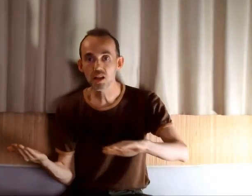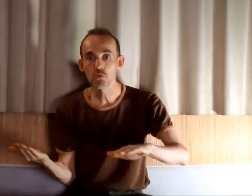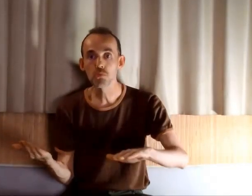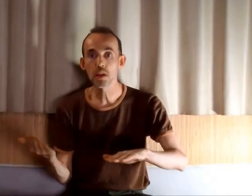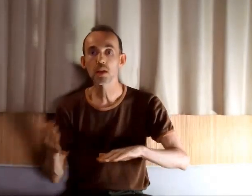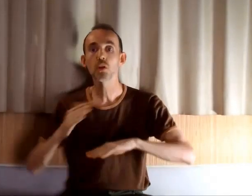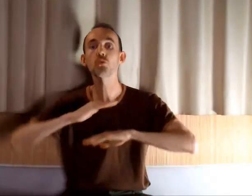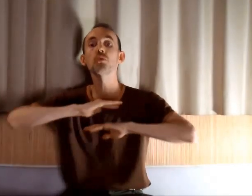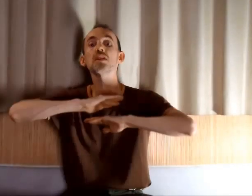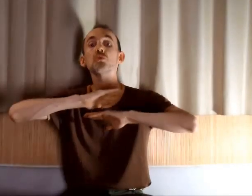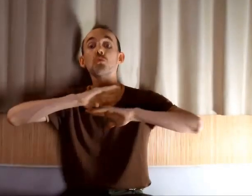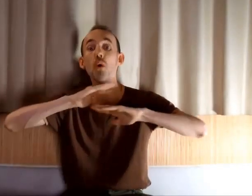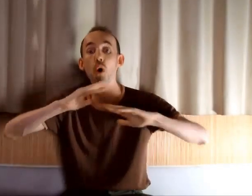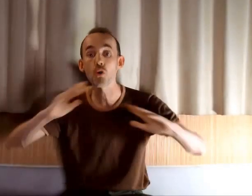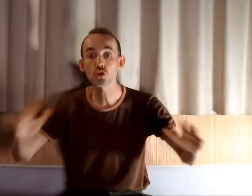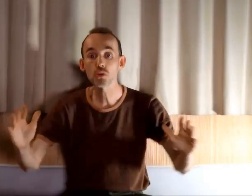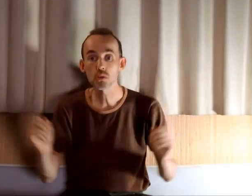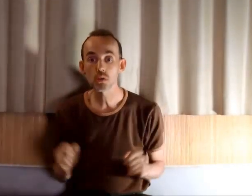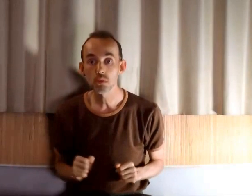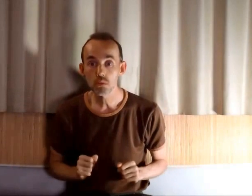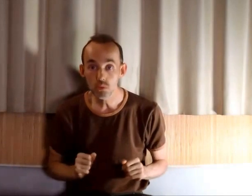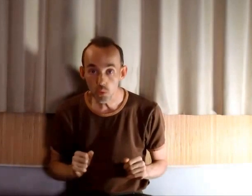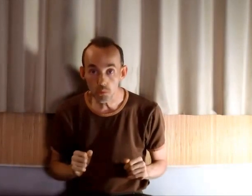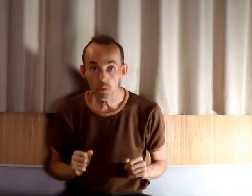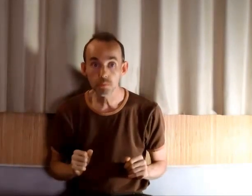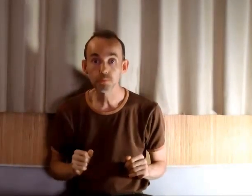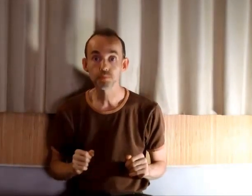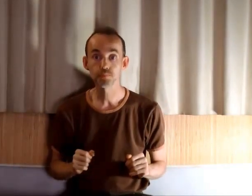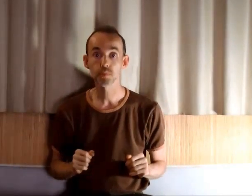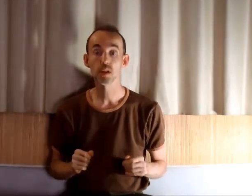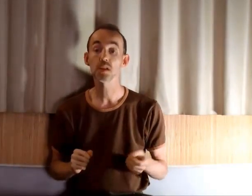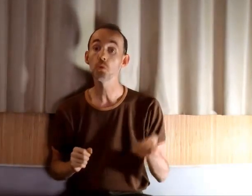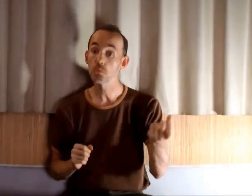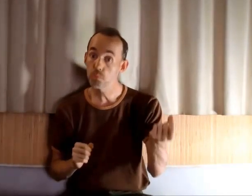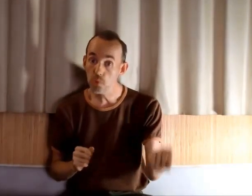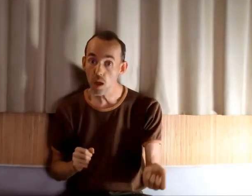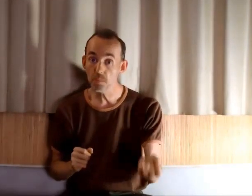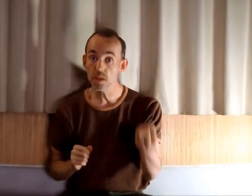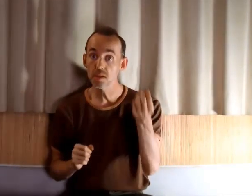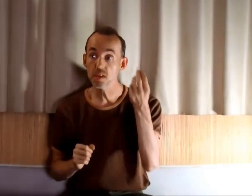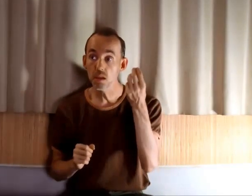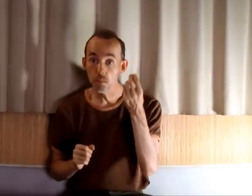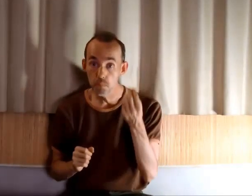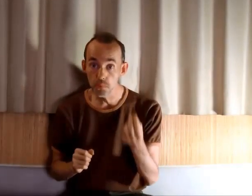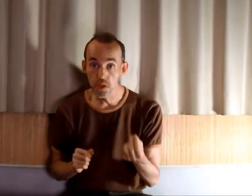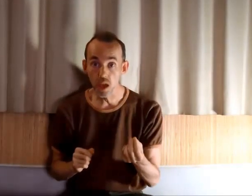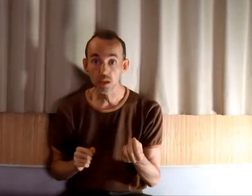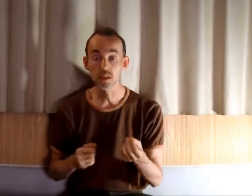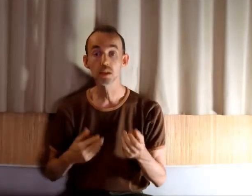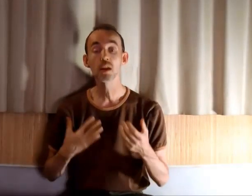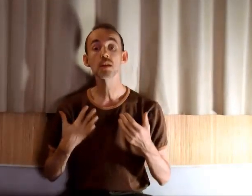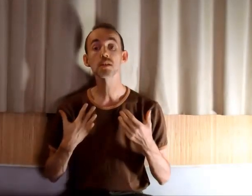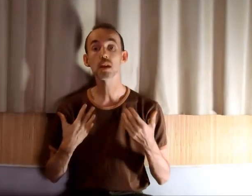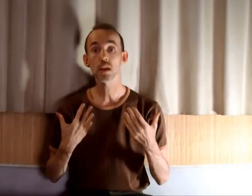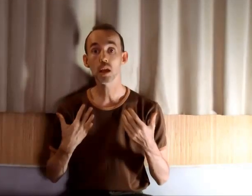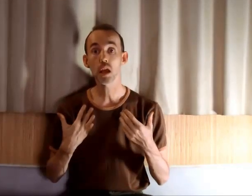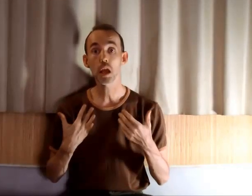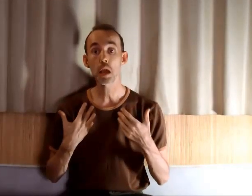est coupée, toutes les autres branches tombent. C'est donc plus rapide,'est plus direct, et